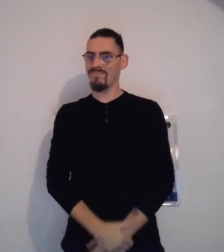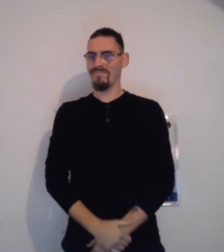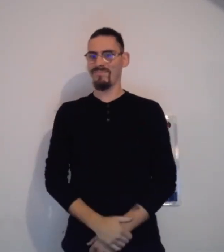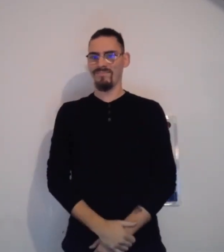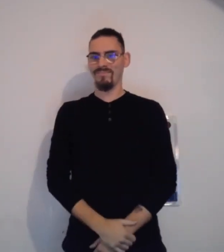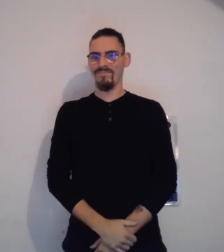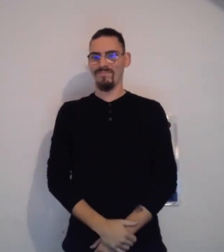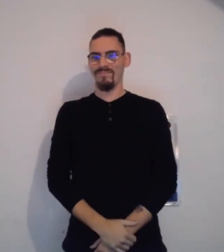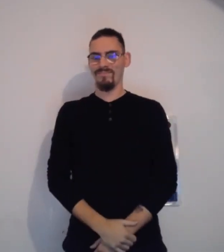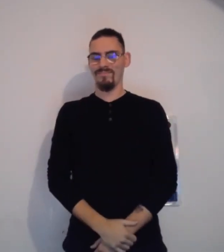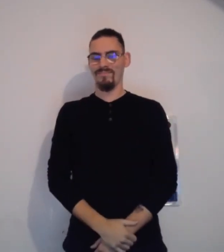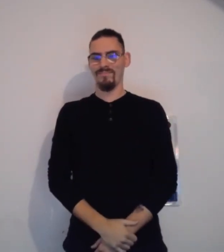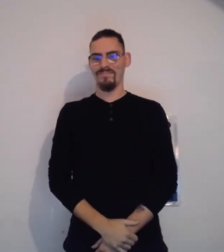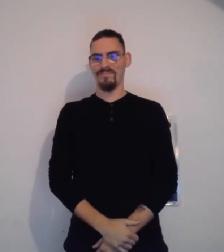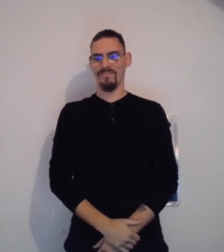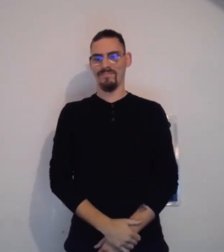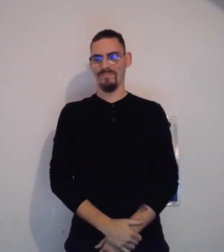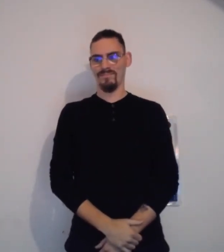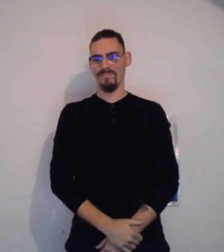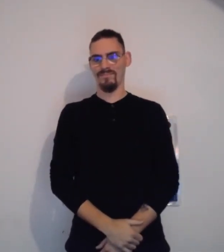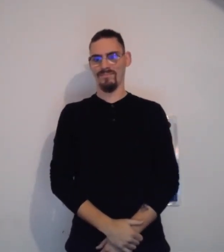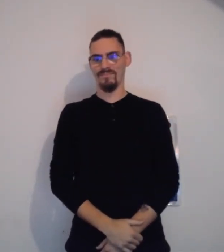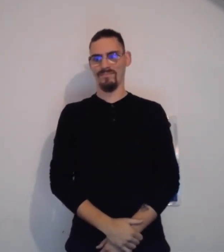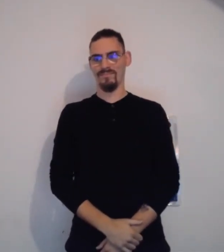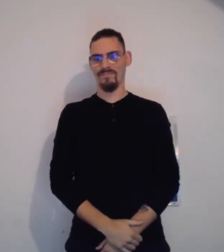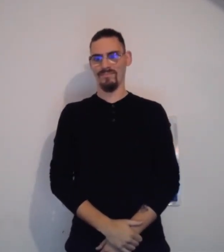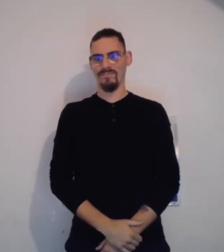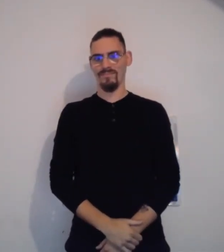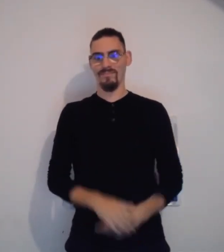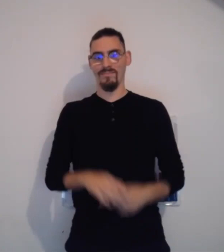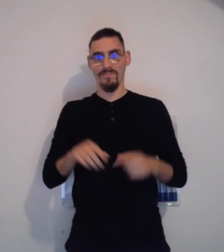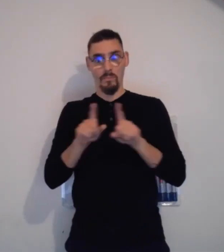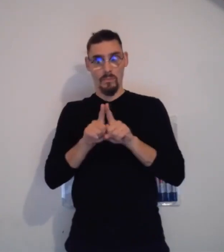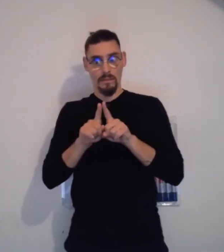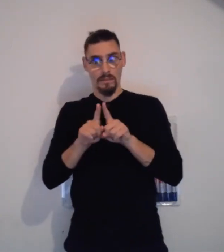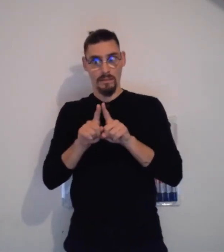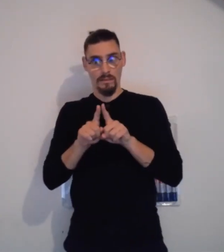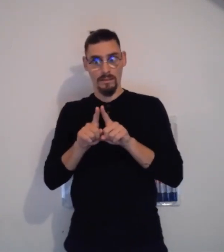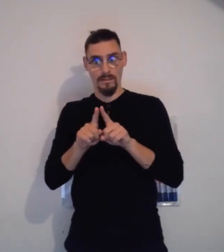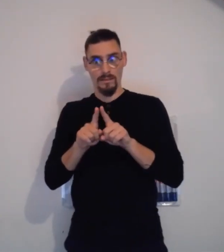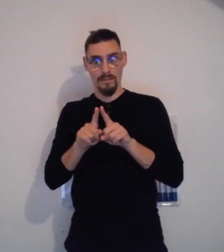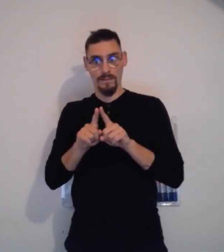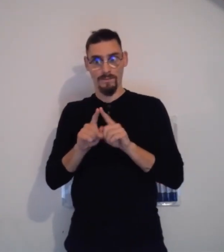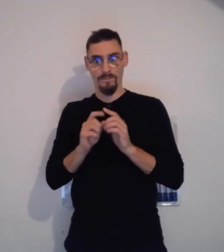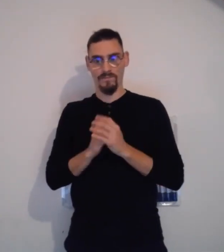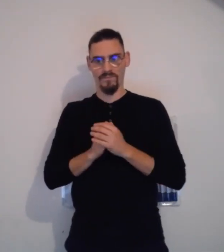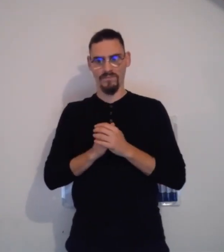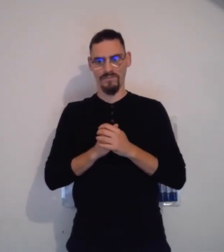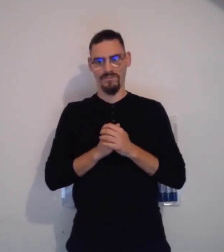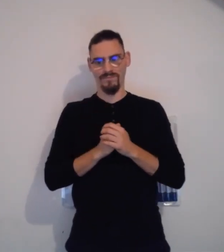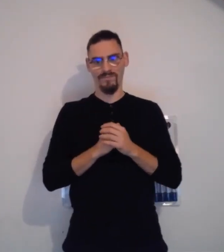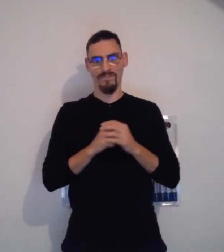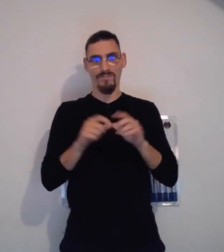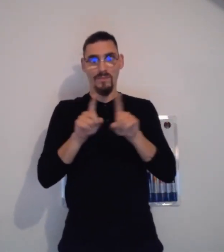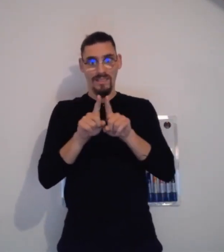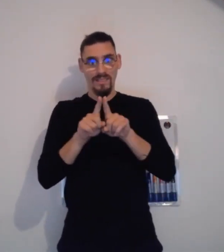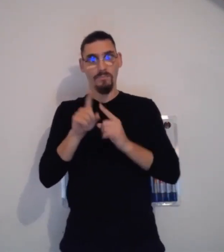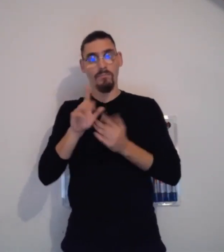super-héros, mais avec un A. Donc, je pose le A sur l'épaule pour donner mon prénom en langue des signes.